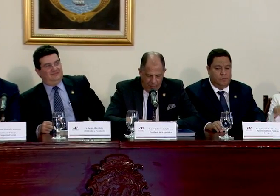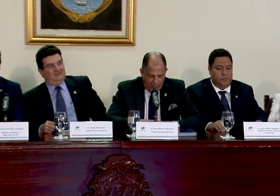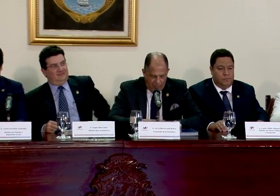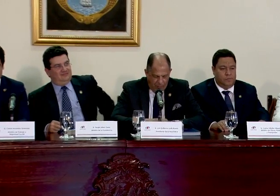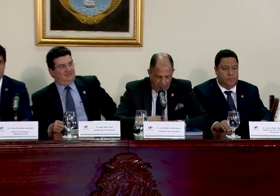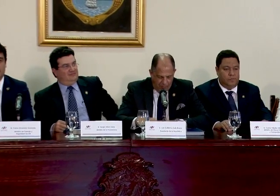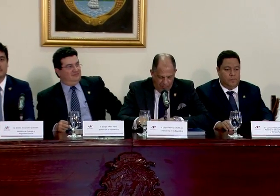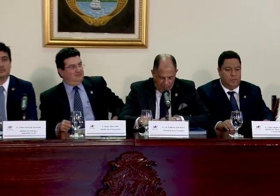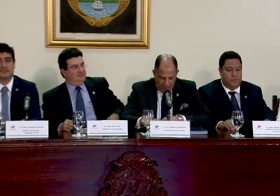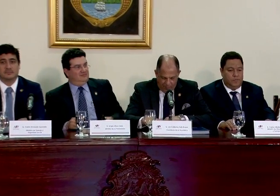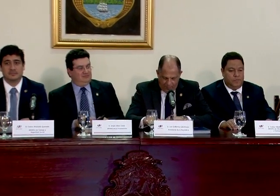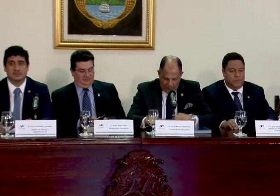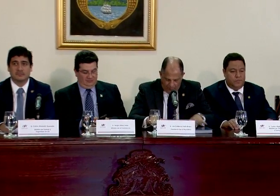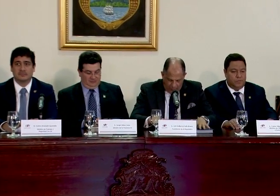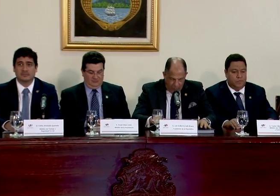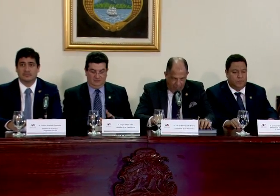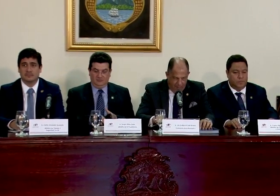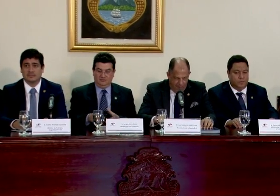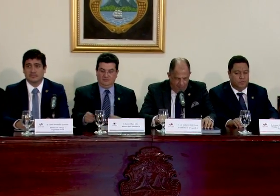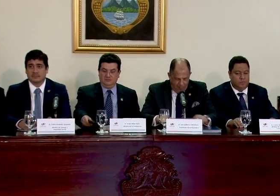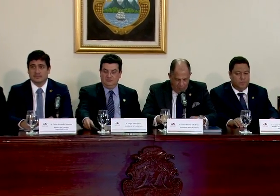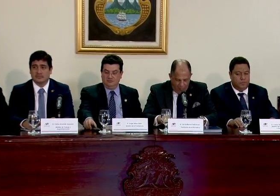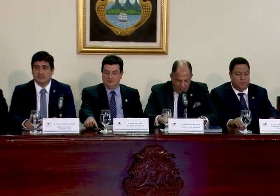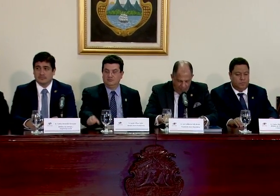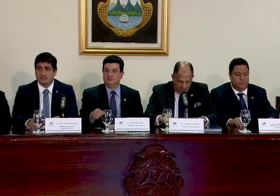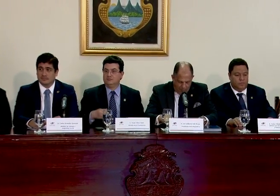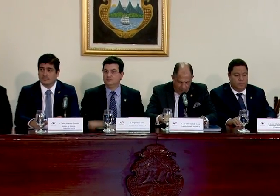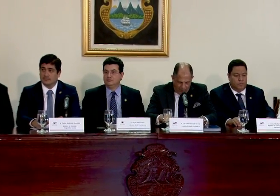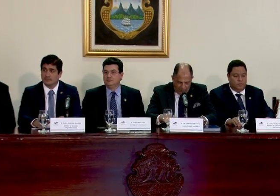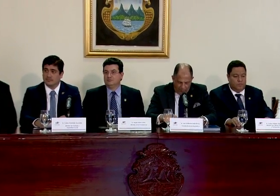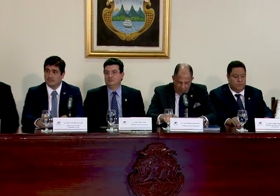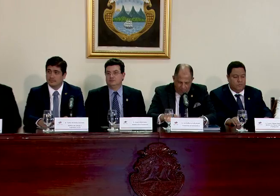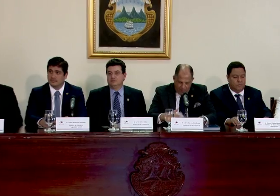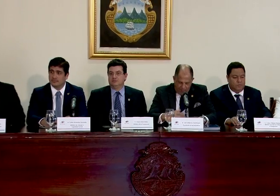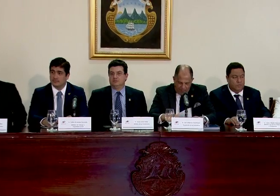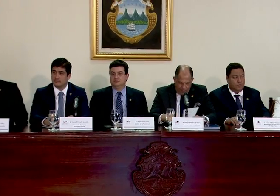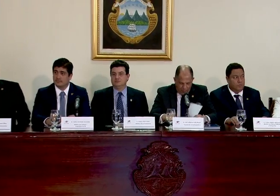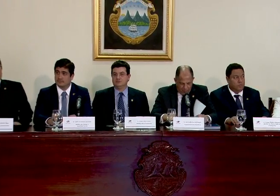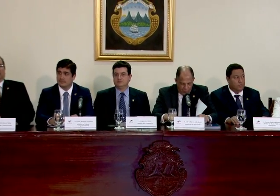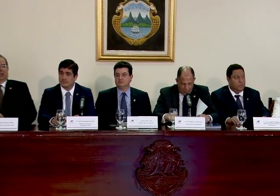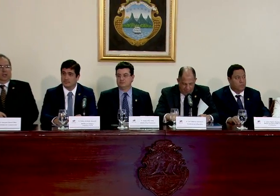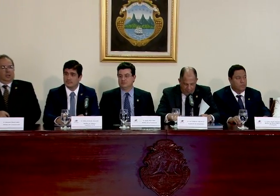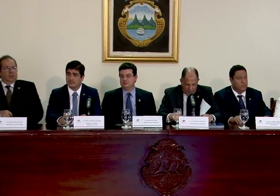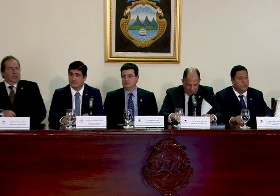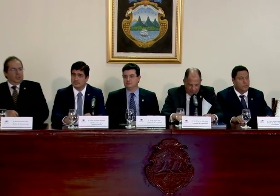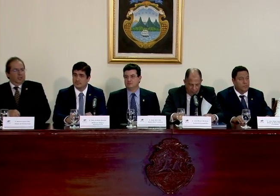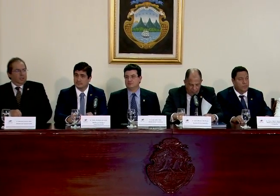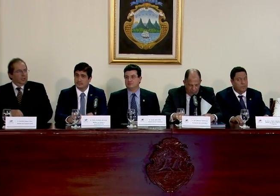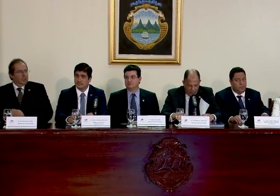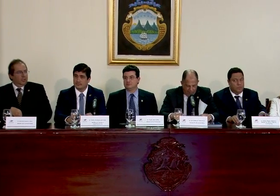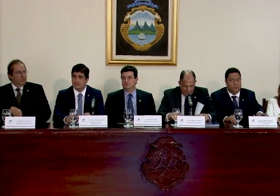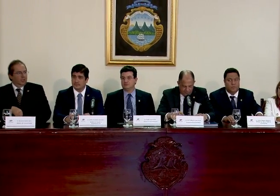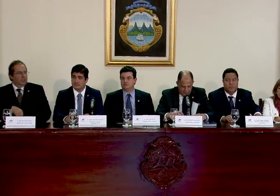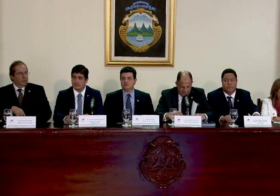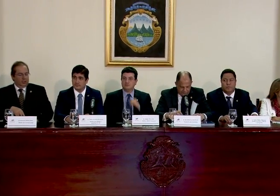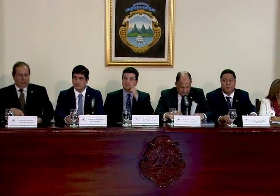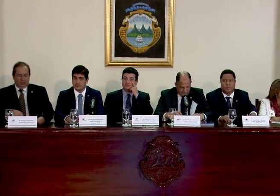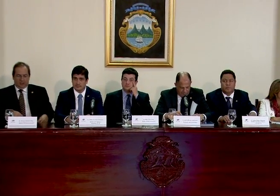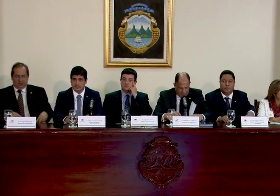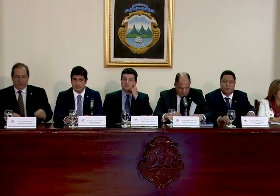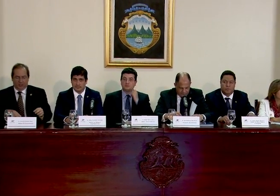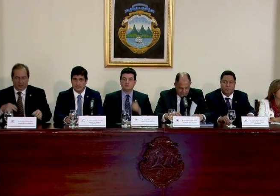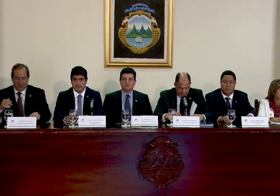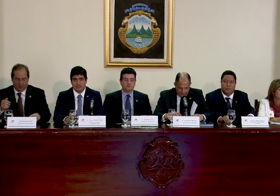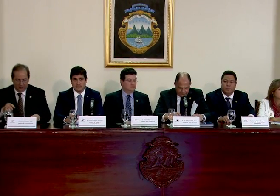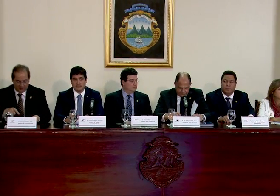Costa Rica será sede del alto panel de Naciones Unidas para el empoderamiento económico de las mujeres. Recordemos que el secretario